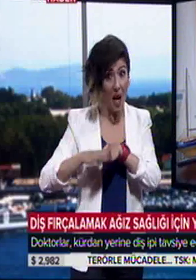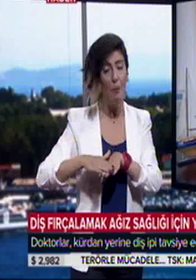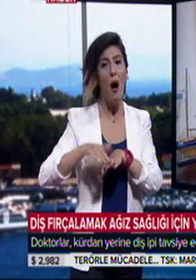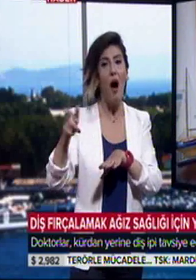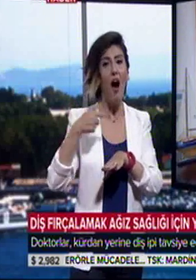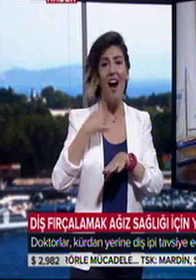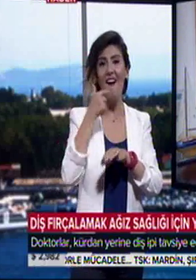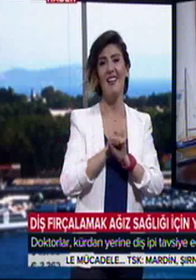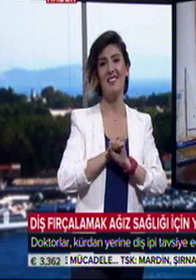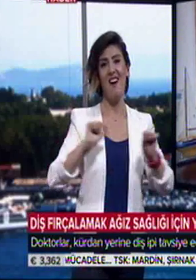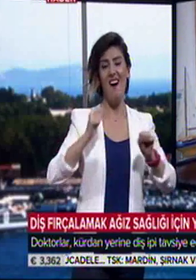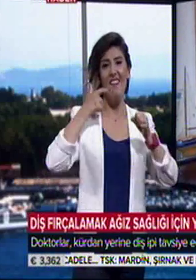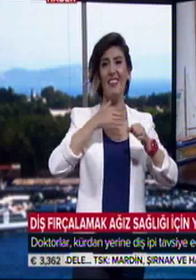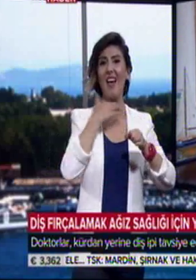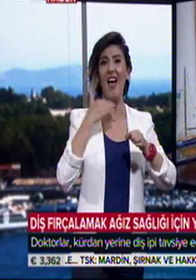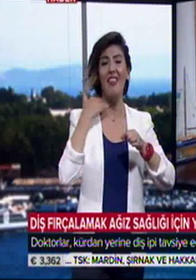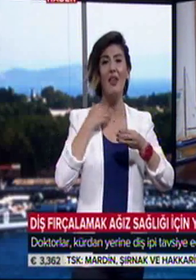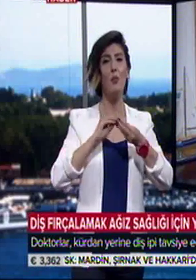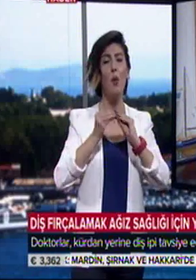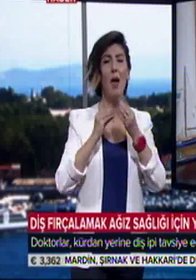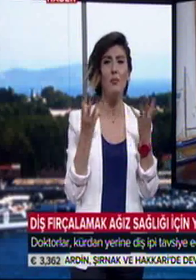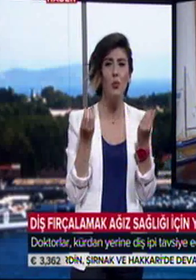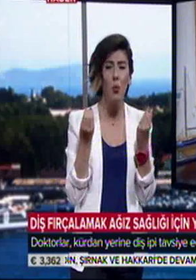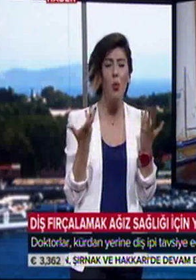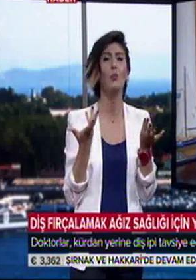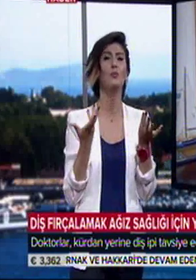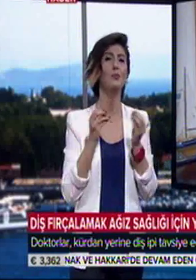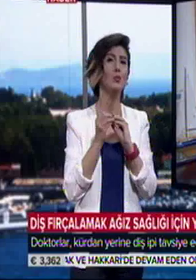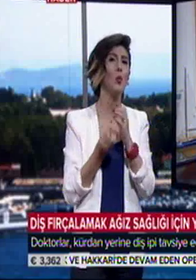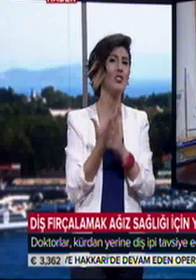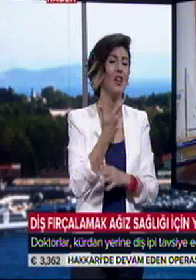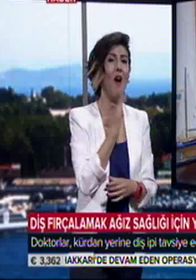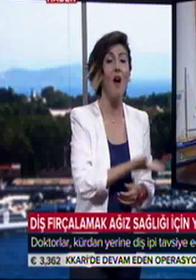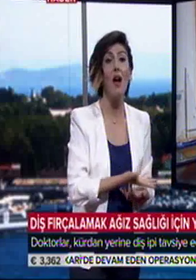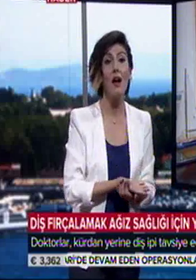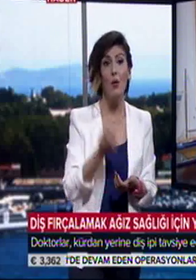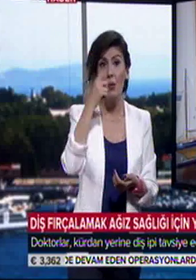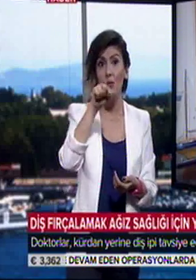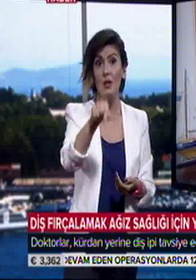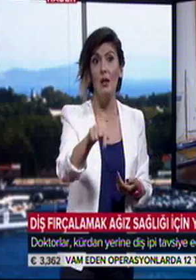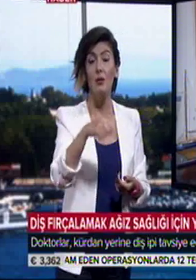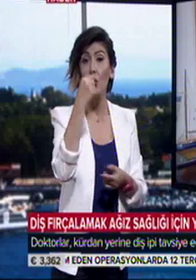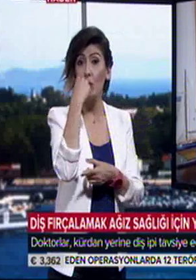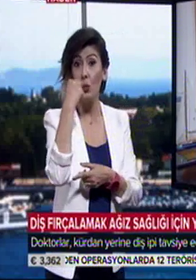Diş etinde çeşitli problemlere, çeşitli sorunlara yol açarak yapar. O yüzden kürdan kullanımını biz